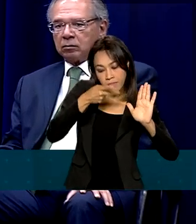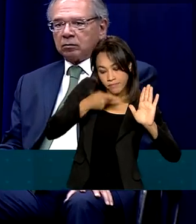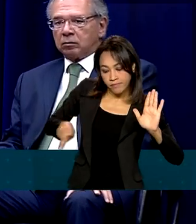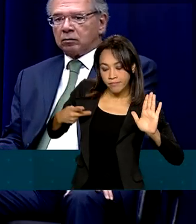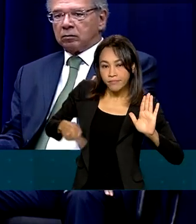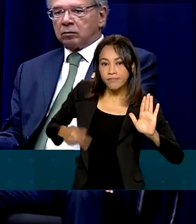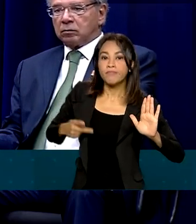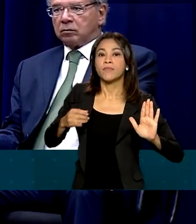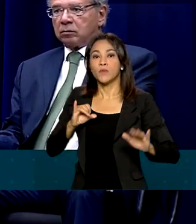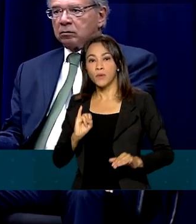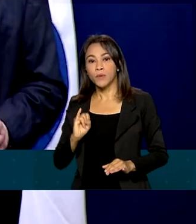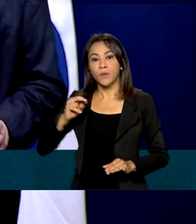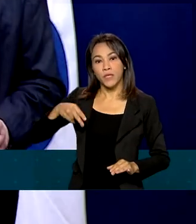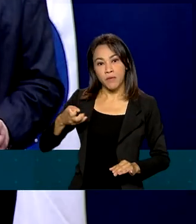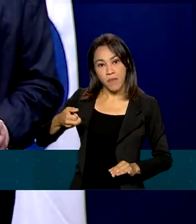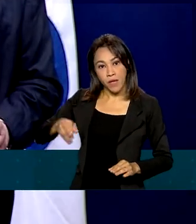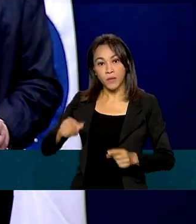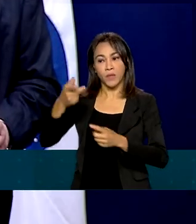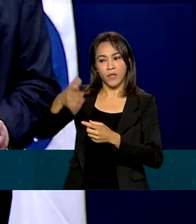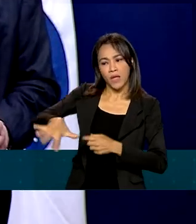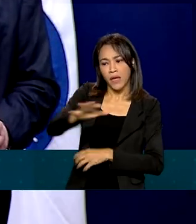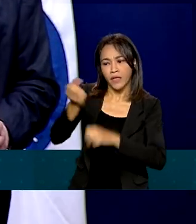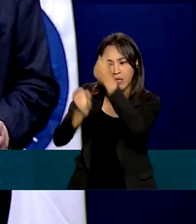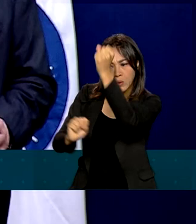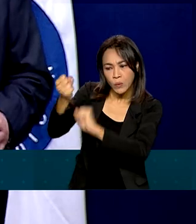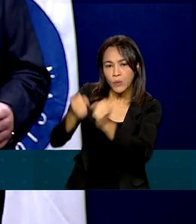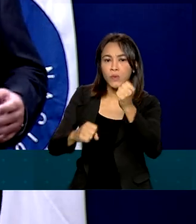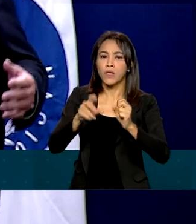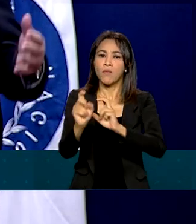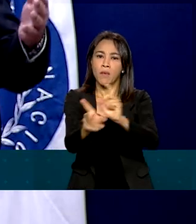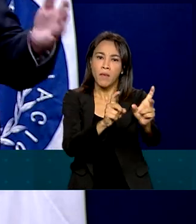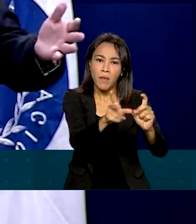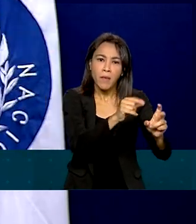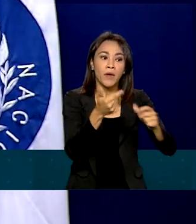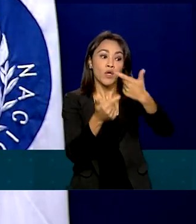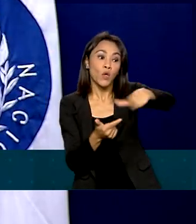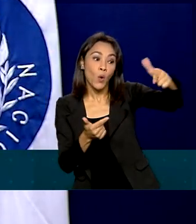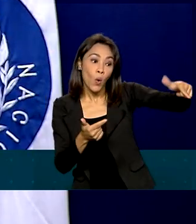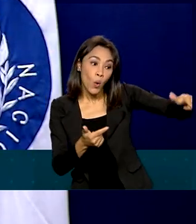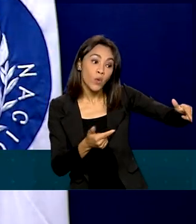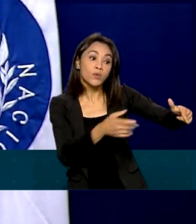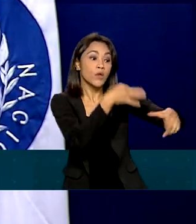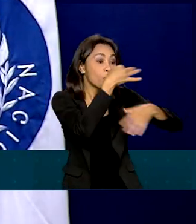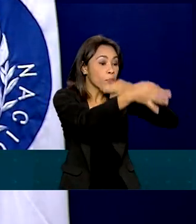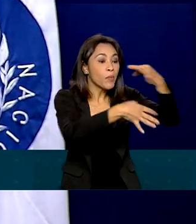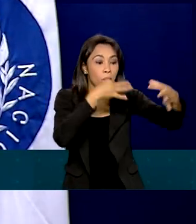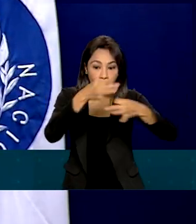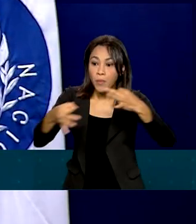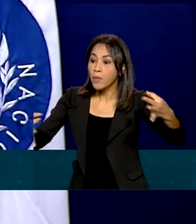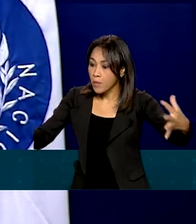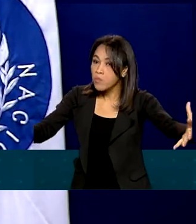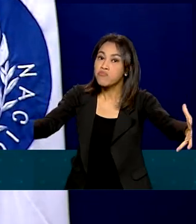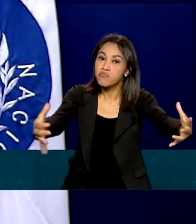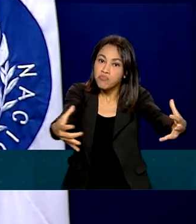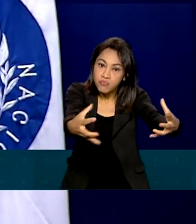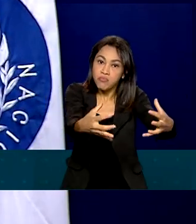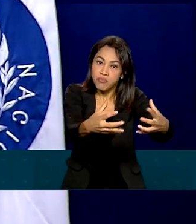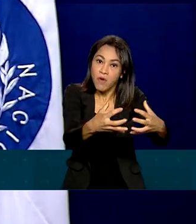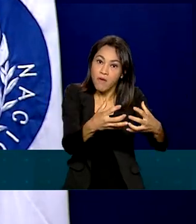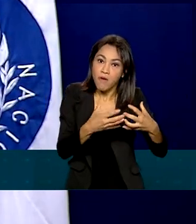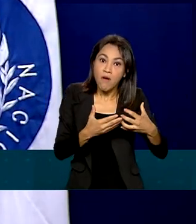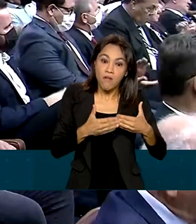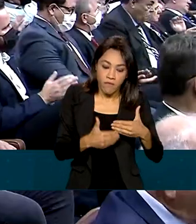projeto, indústrias, comércio, especialistas e outras entidades deram sugestões. O plano deve ser